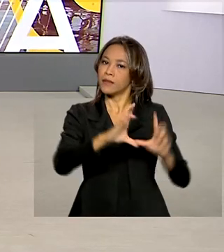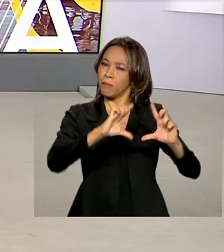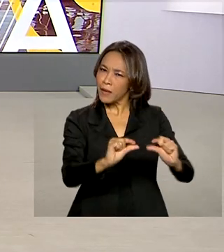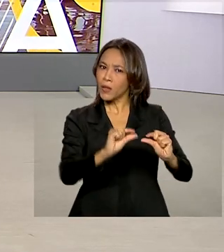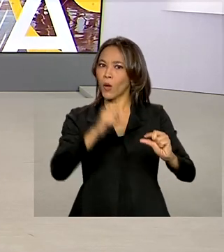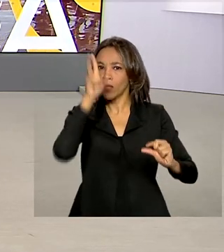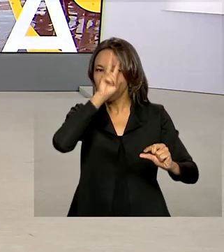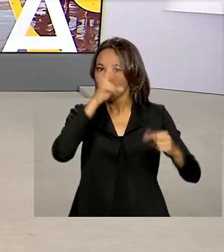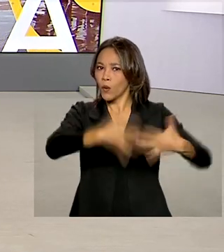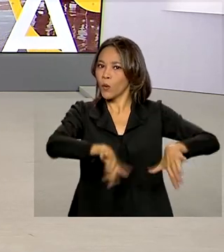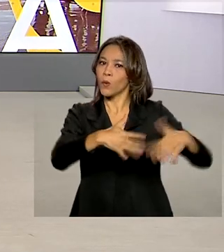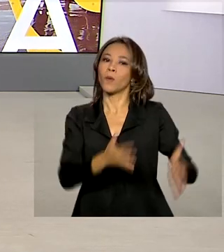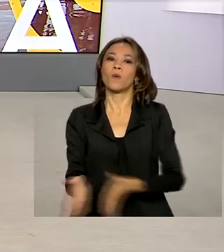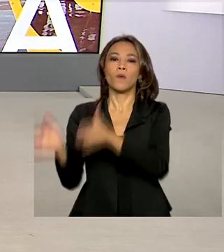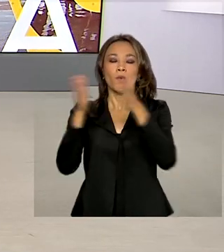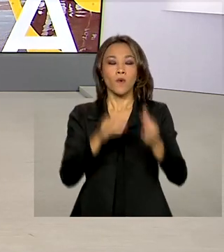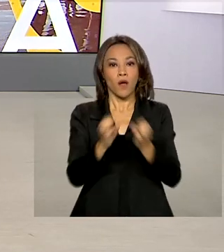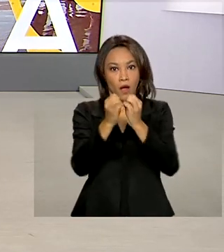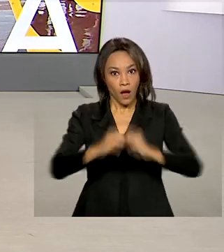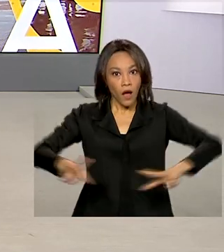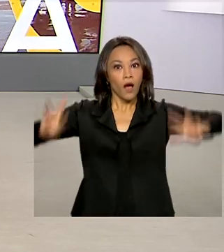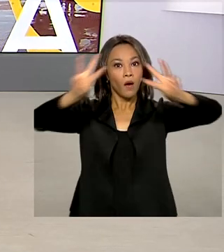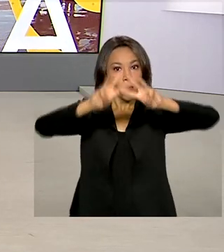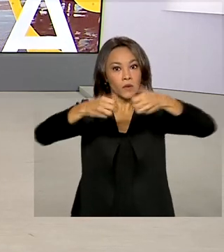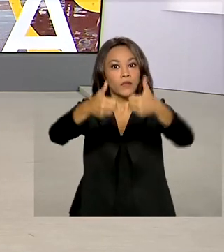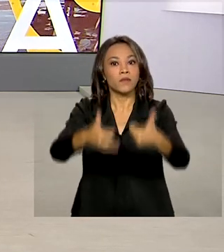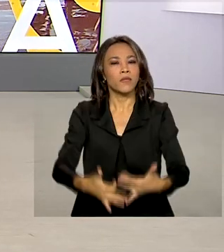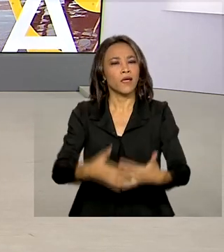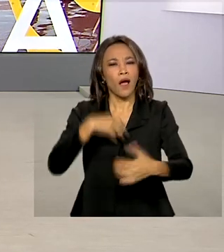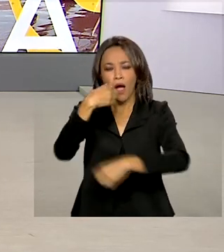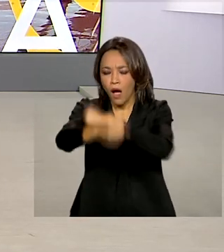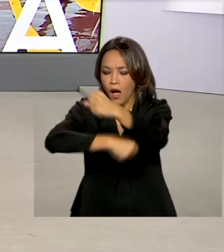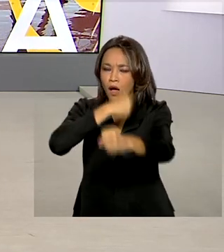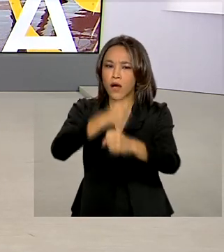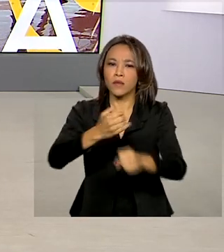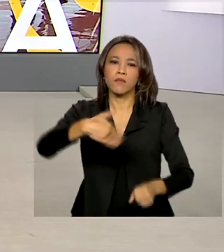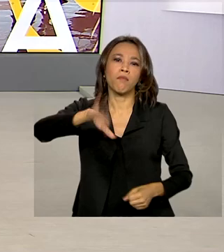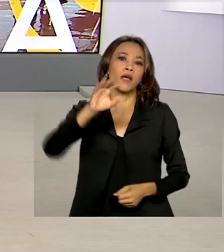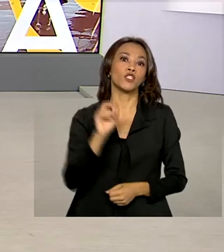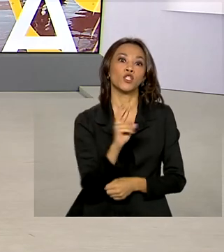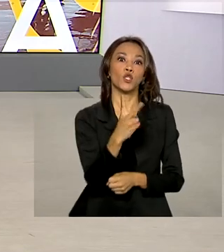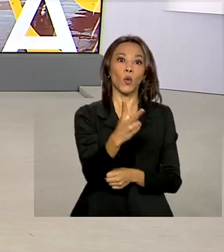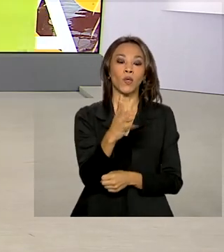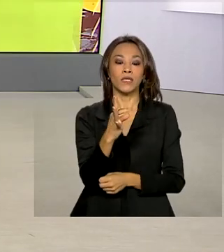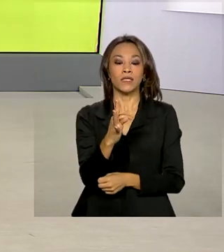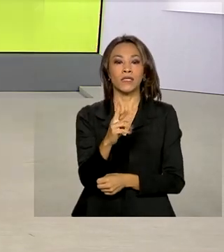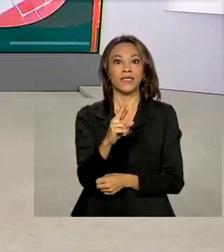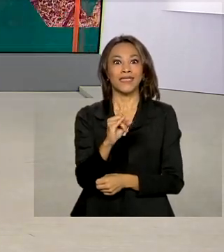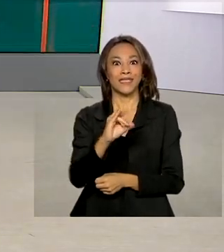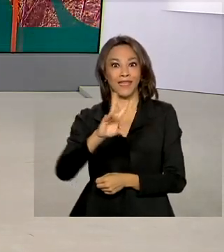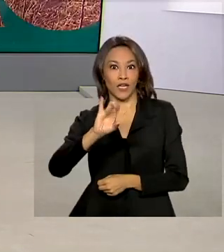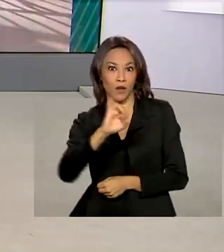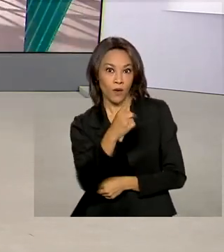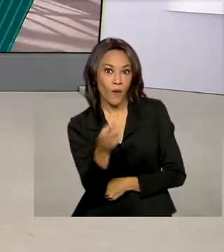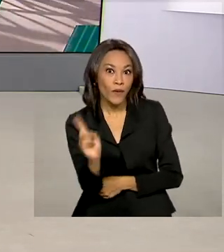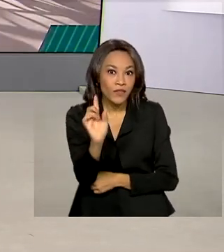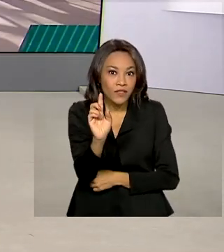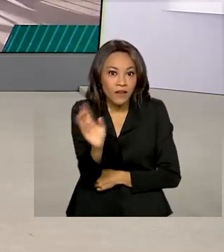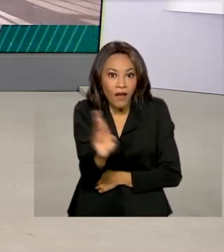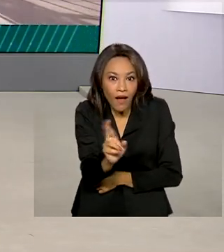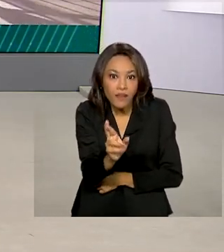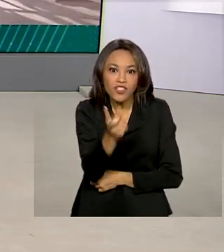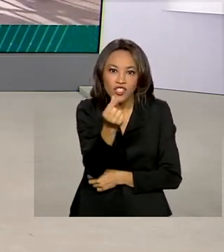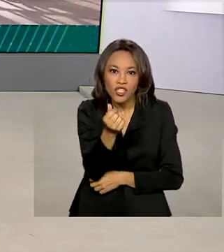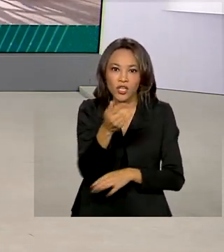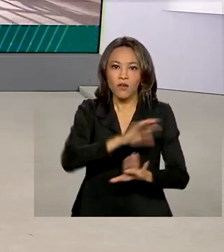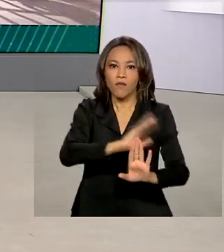Dados da Organização das Nações Unidas revelam que todo ano mais de 2 trilhões de reais são desviados dos cofres